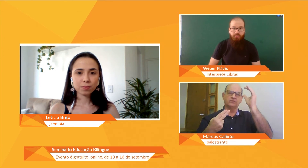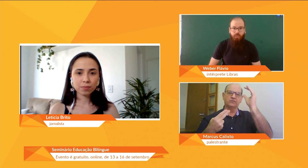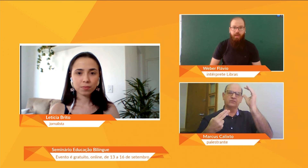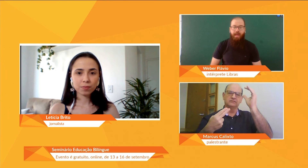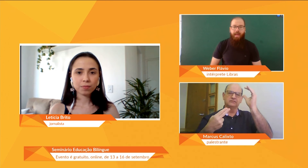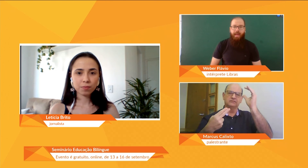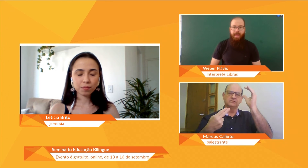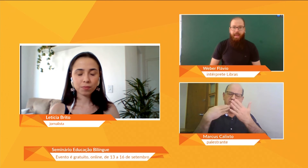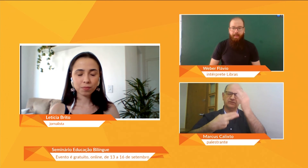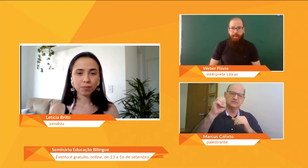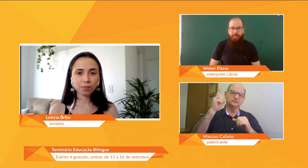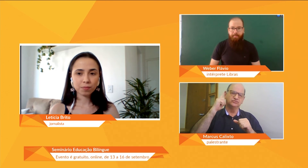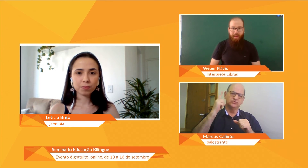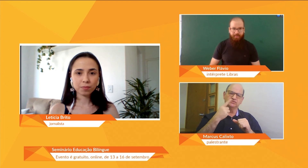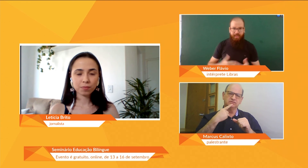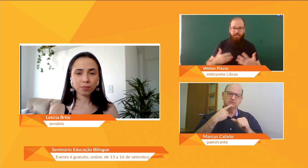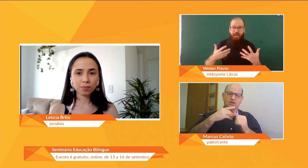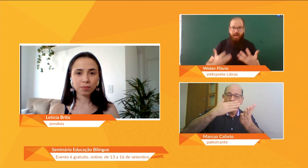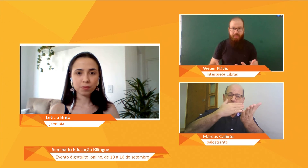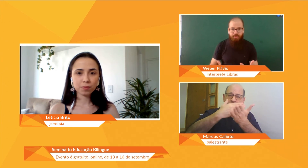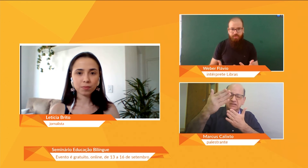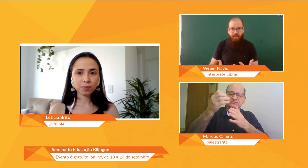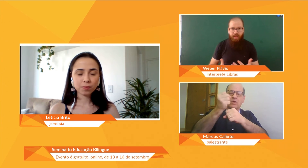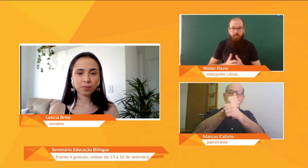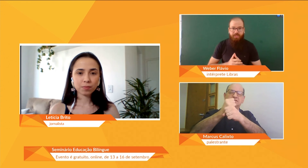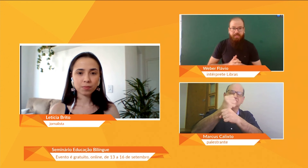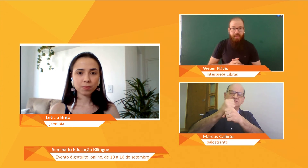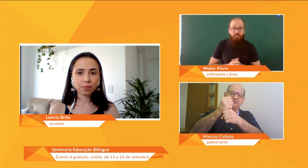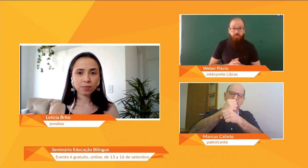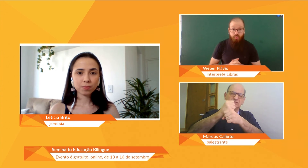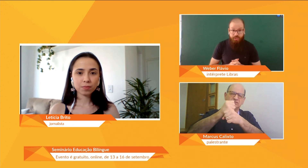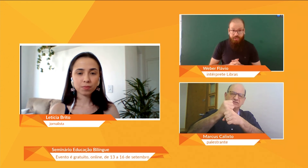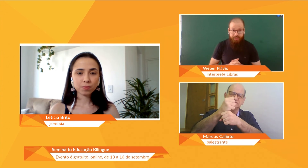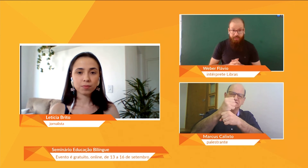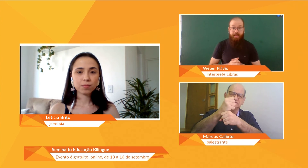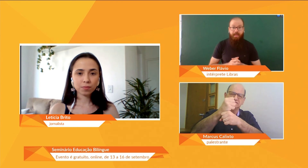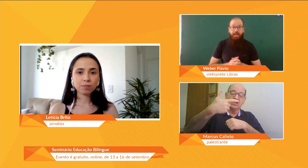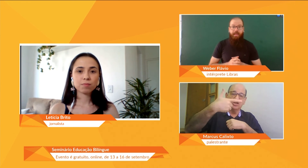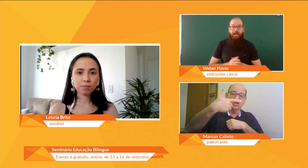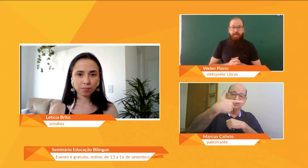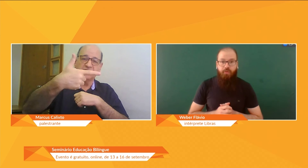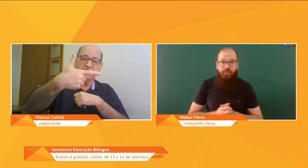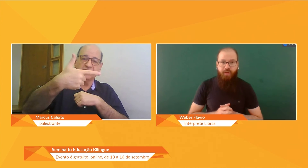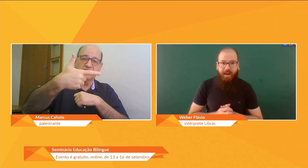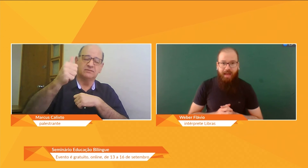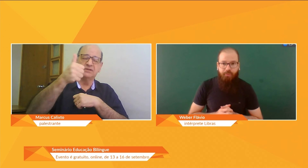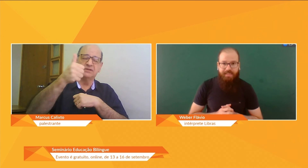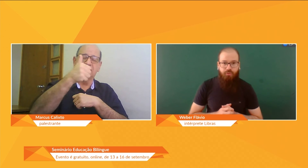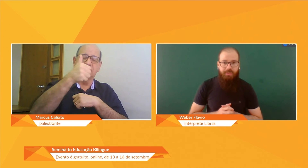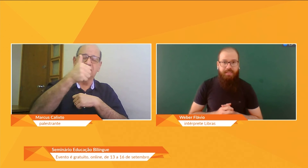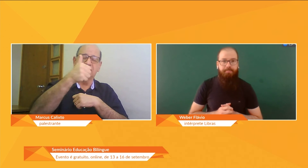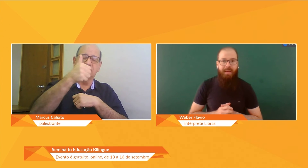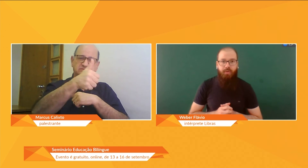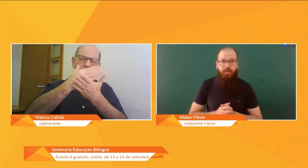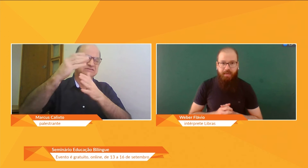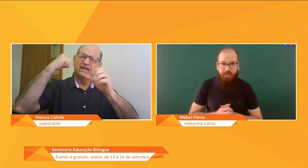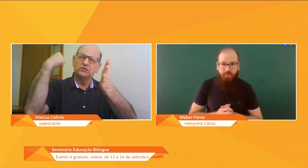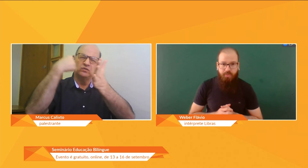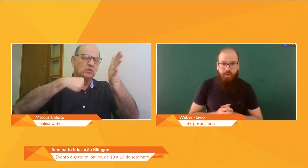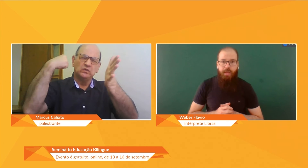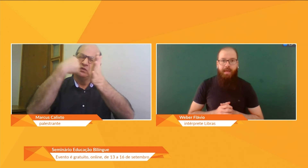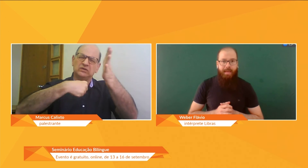lutando até chegarmos onde estamos hoje. E aí eu vou falar, vou fazer todo esse